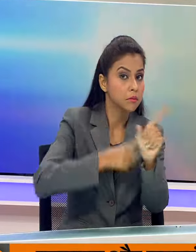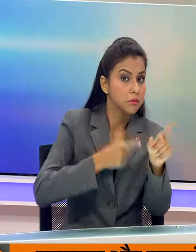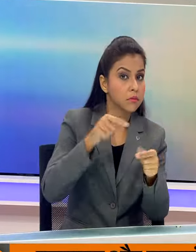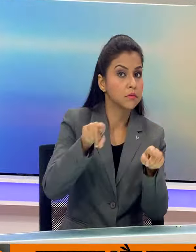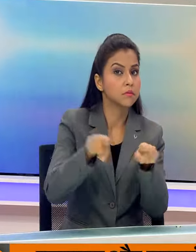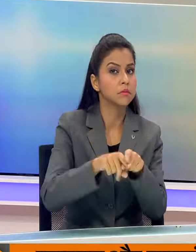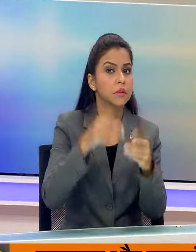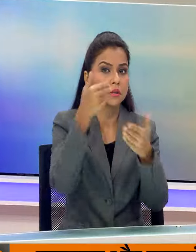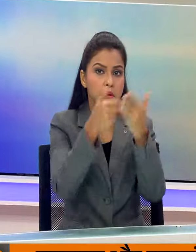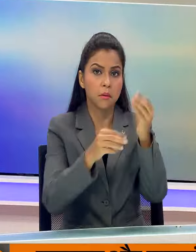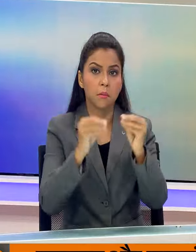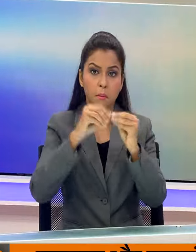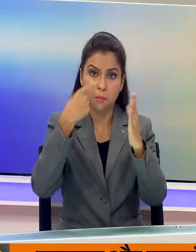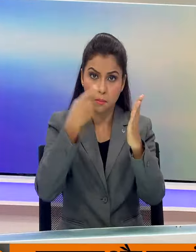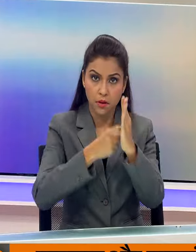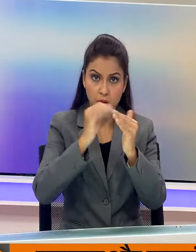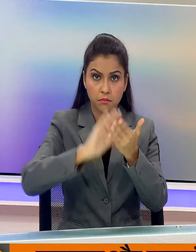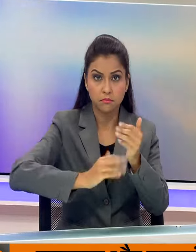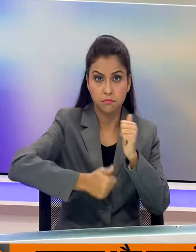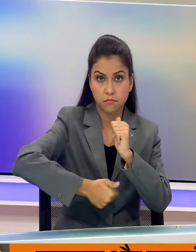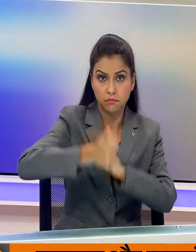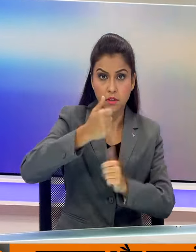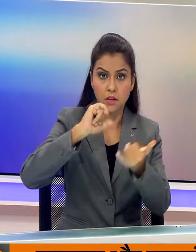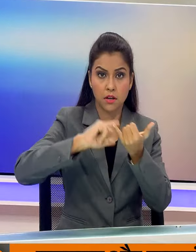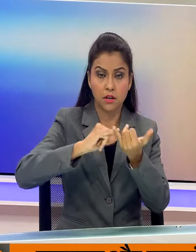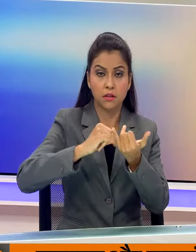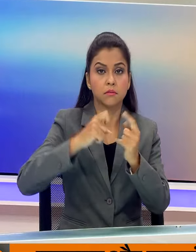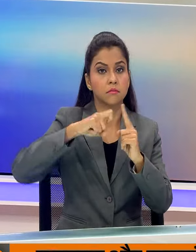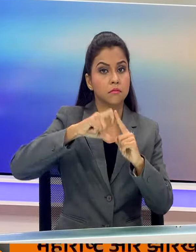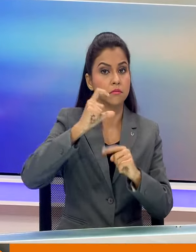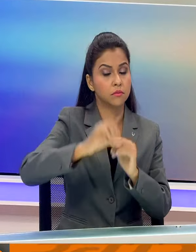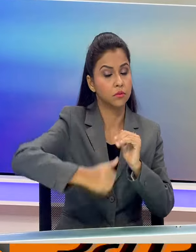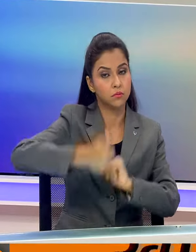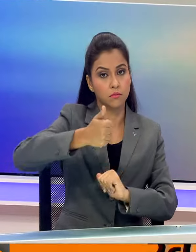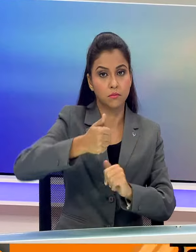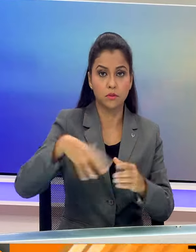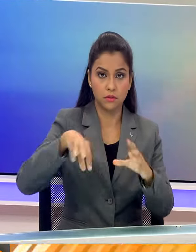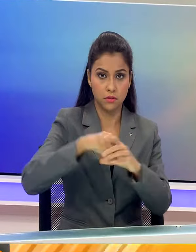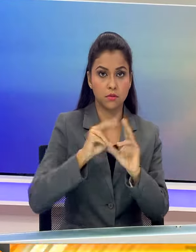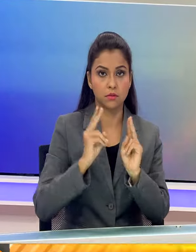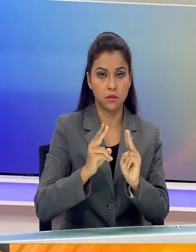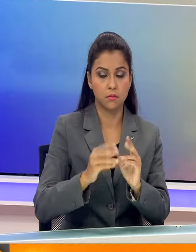के समें बिहार के उपमुख्यमंत्री समराच चौत्री मौजूद रहेंगे